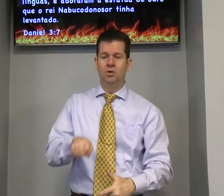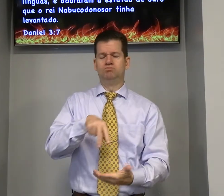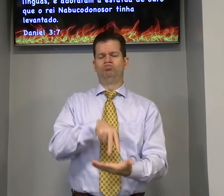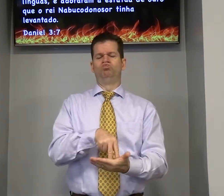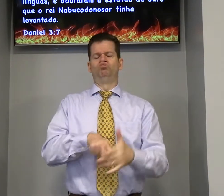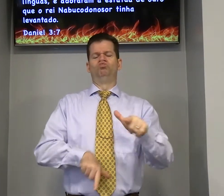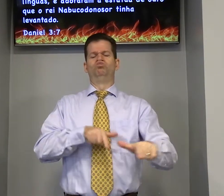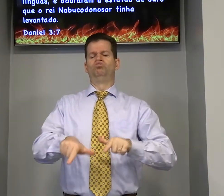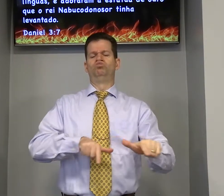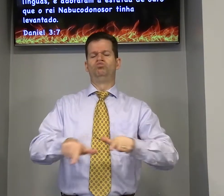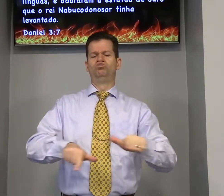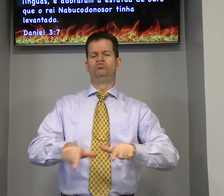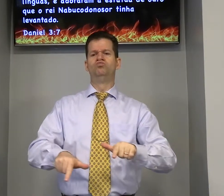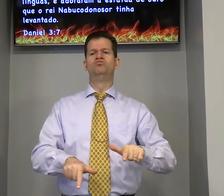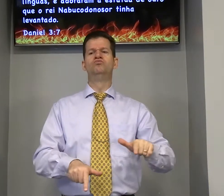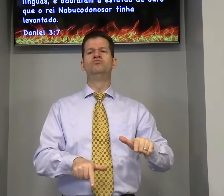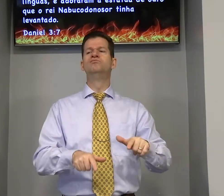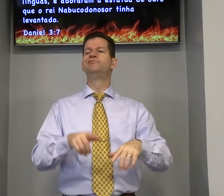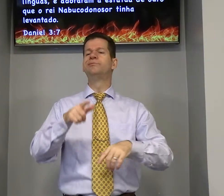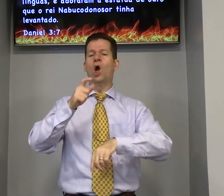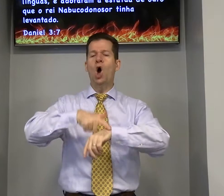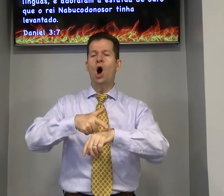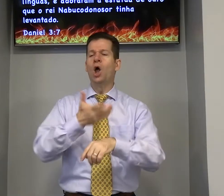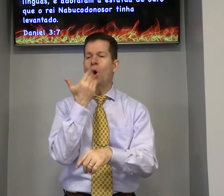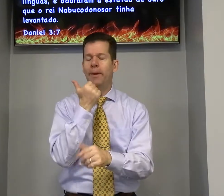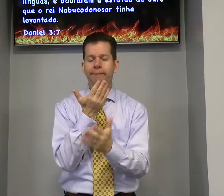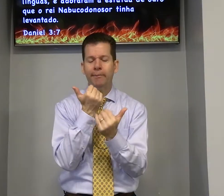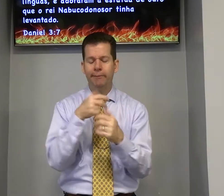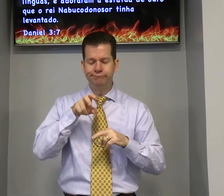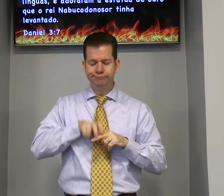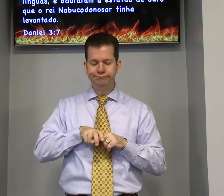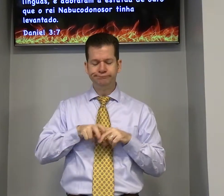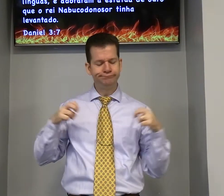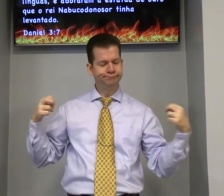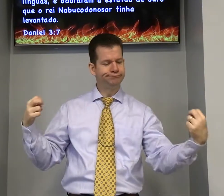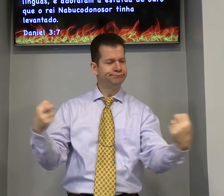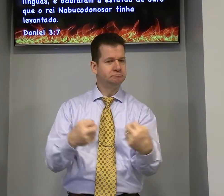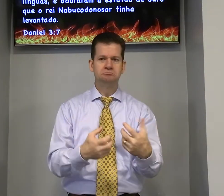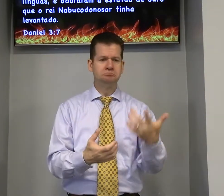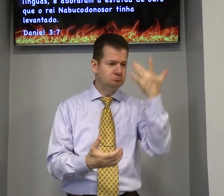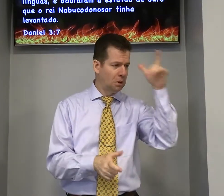salvo? não no seu serviço na hora de comer senta todos